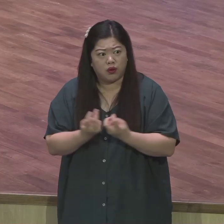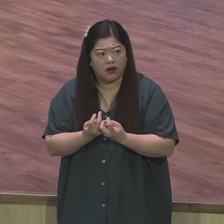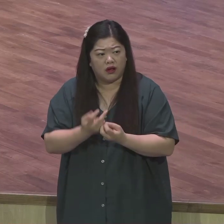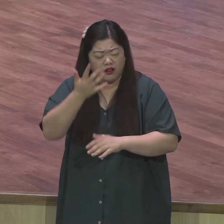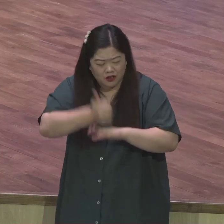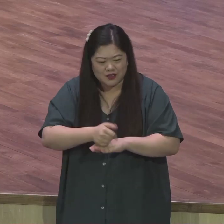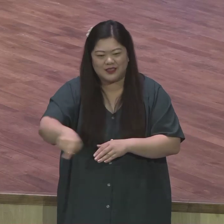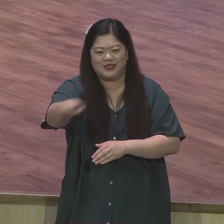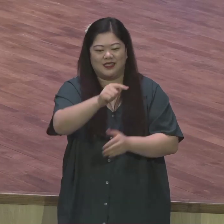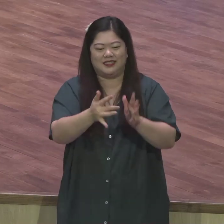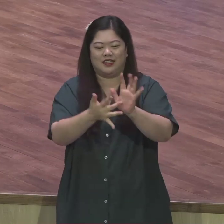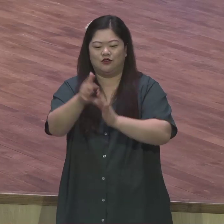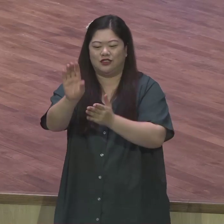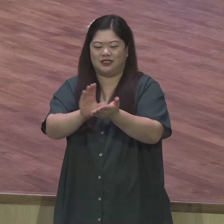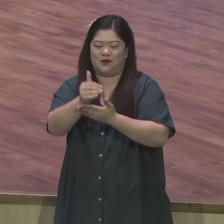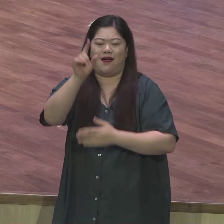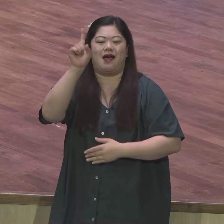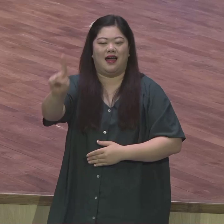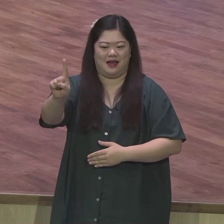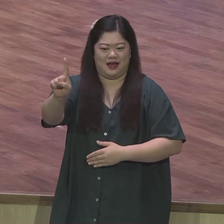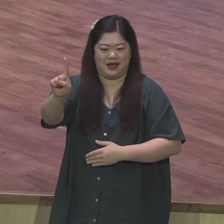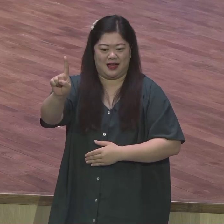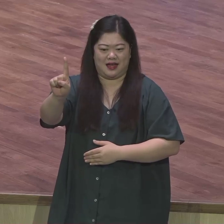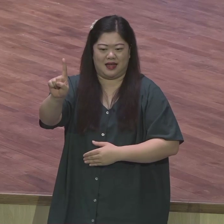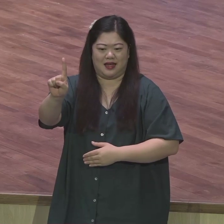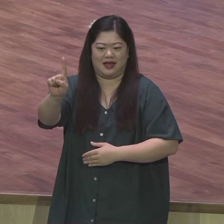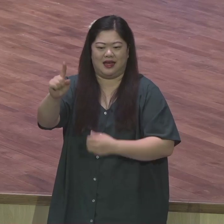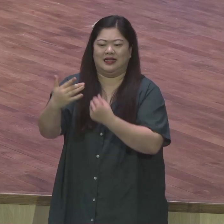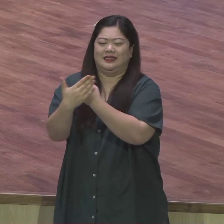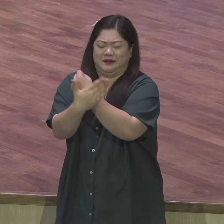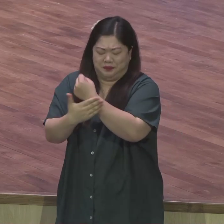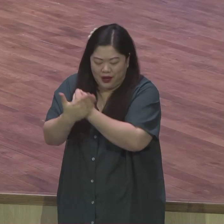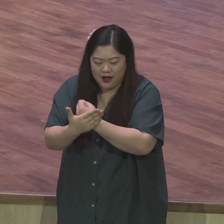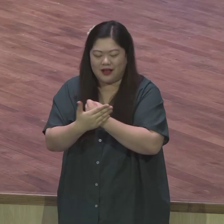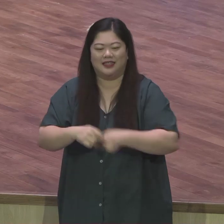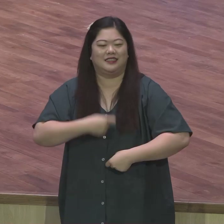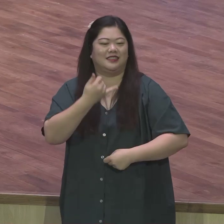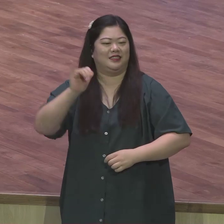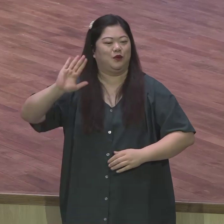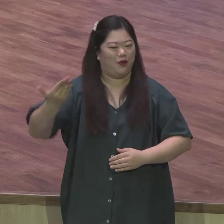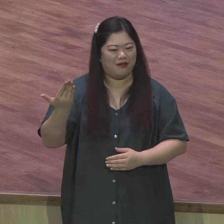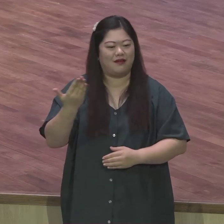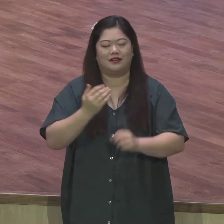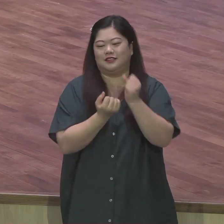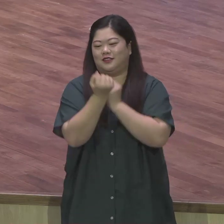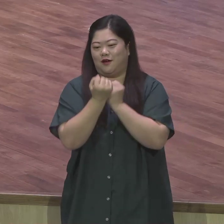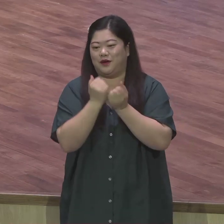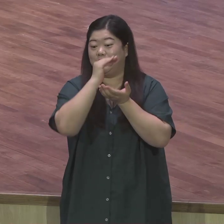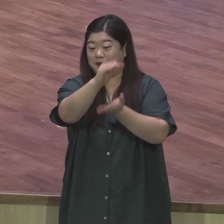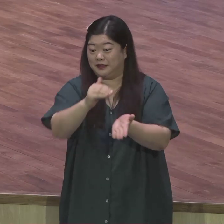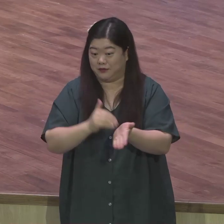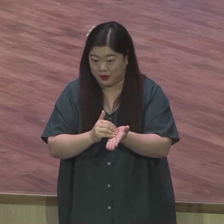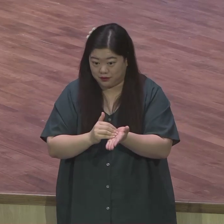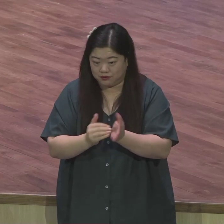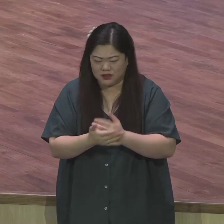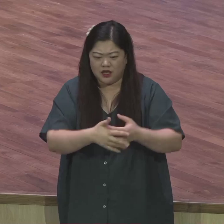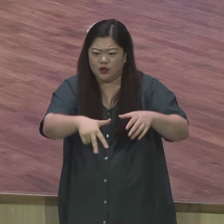인간의 어떤 노력도 어떤 종교도 절대로 어려울 수 없지만 예수